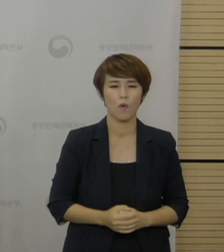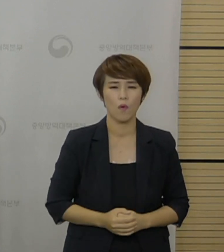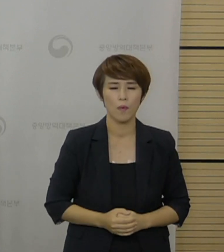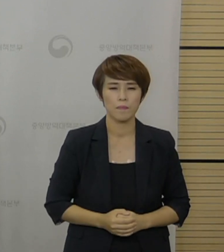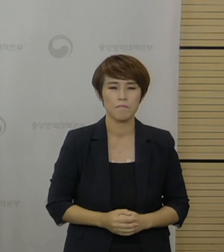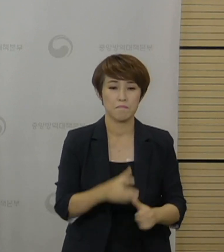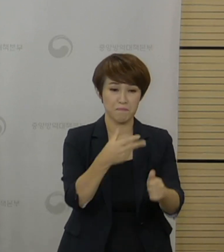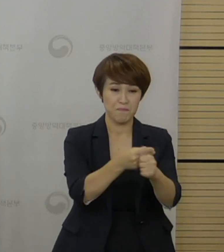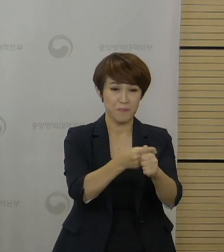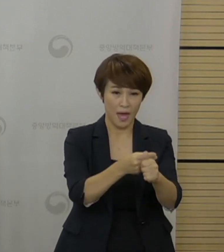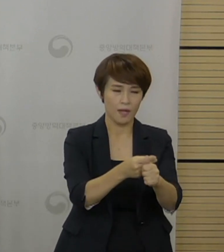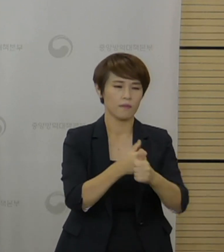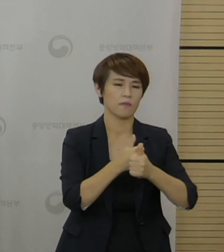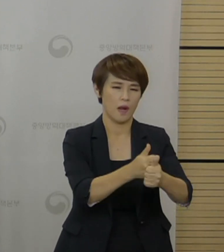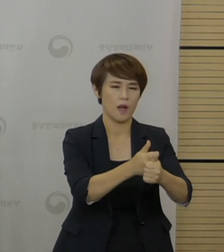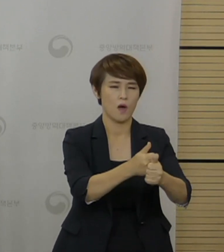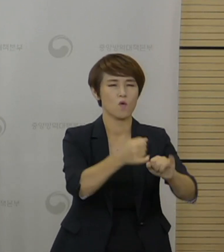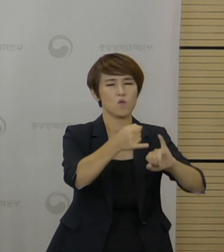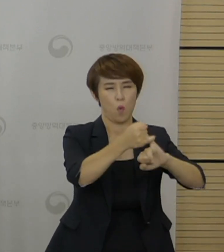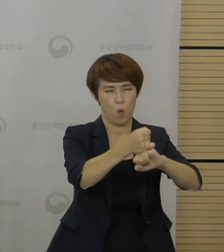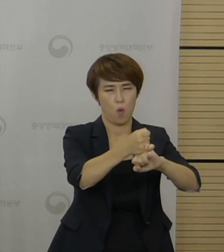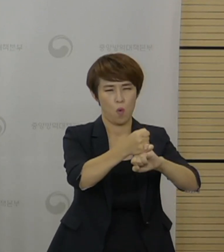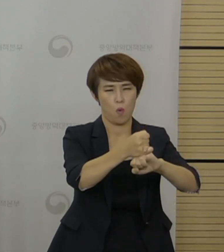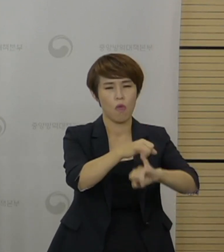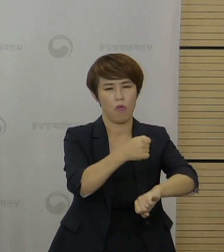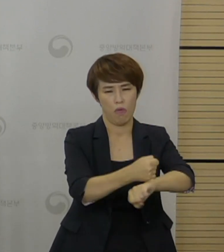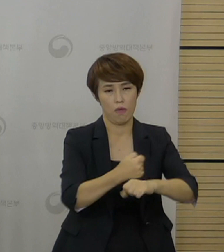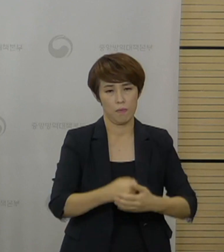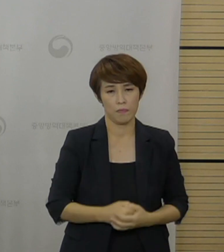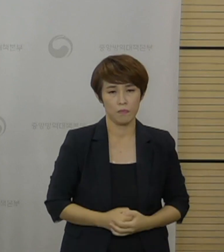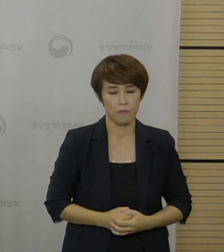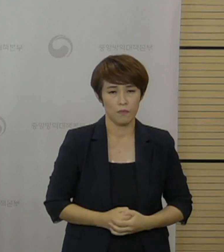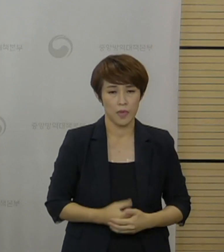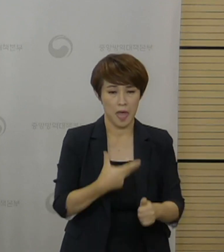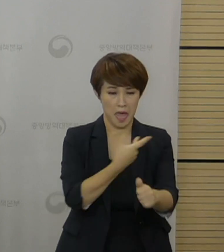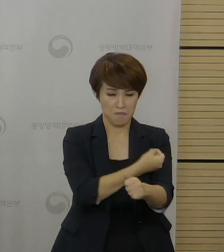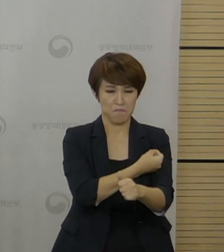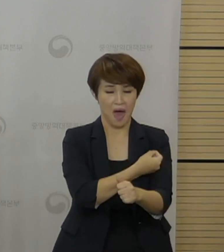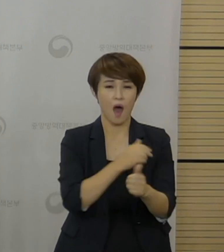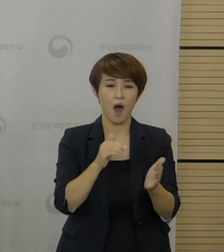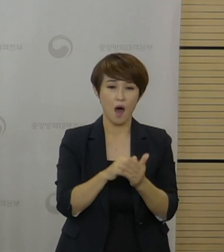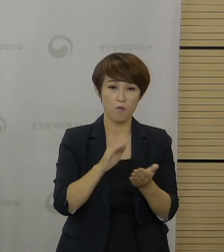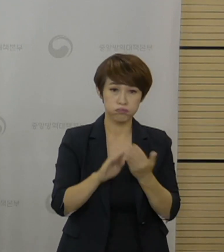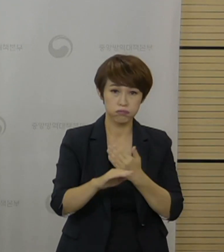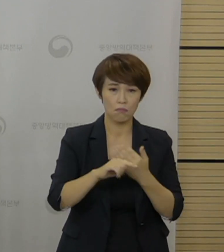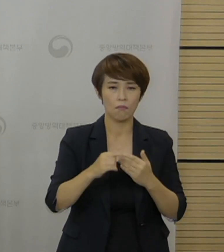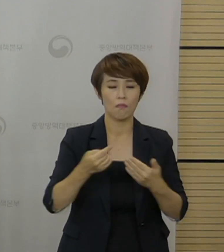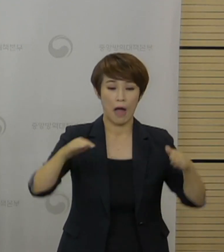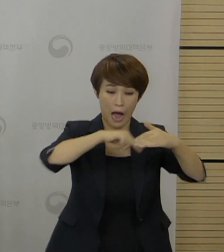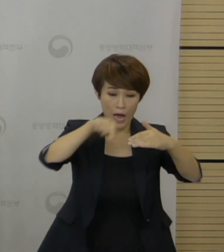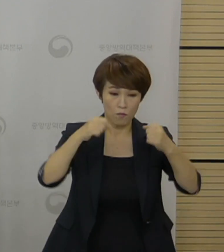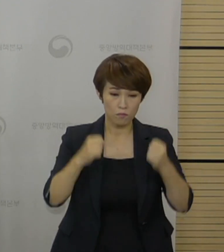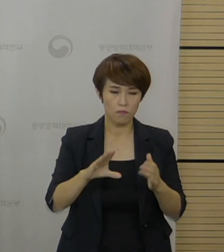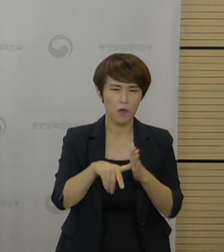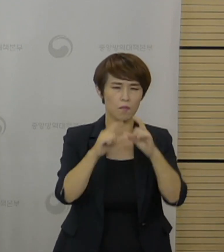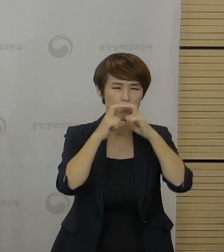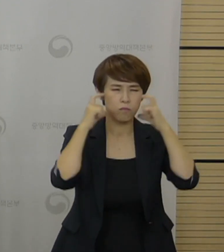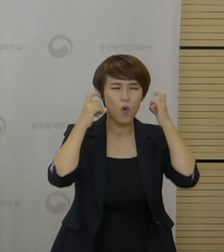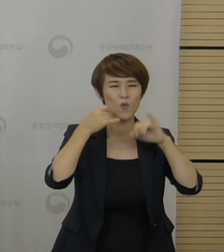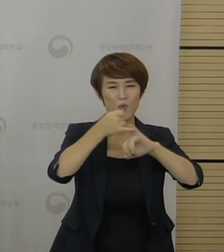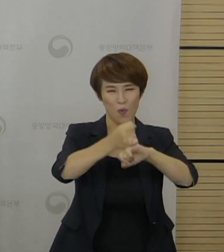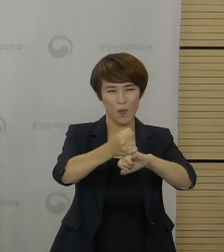예방접종을 받으시고 예방접종을 받았더라도 실내에서는 반드시 마스크를 착용해야 함을 다시 한번 강조드립니다.